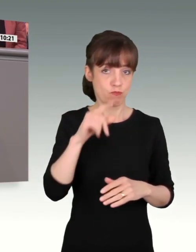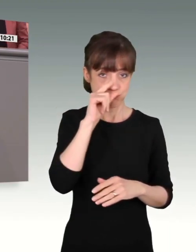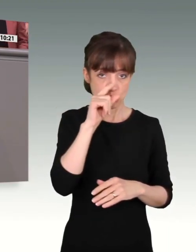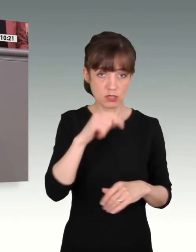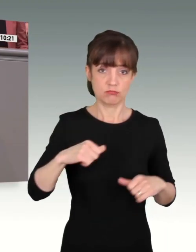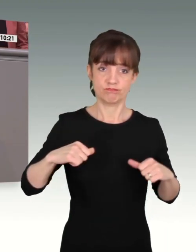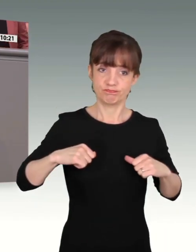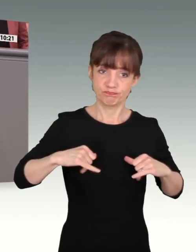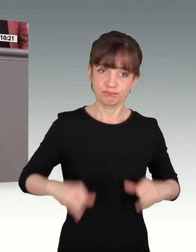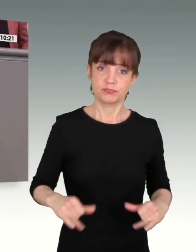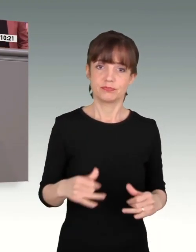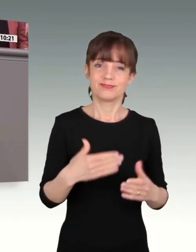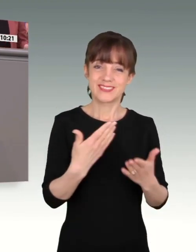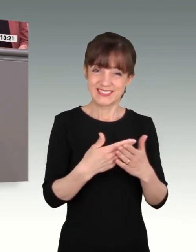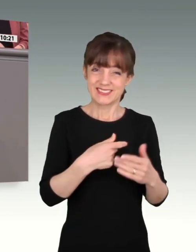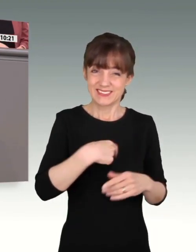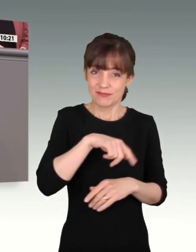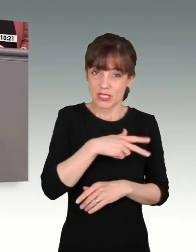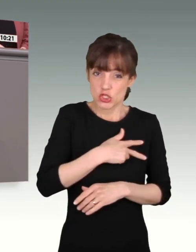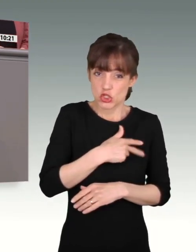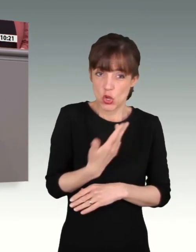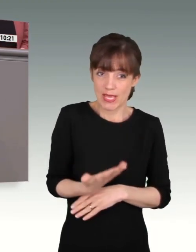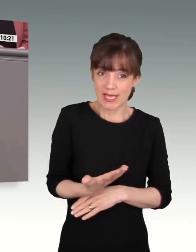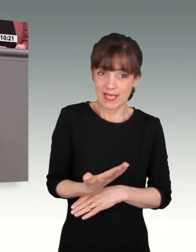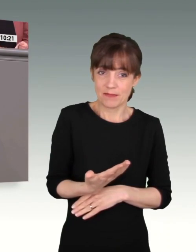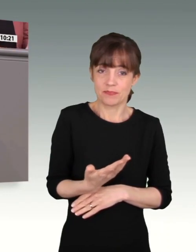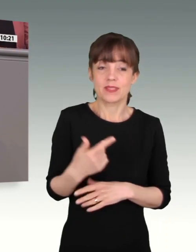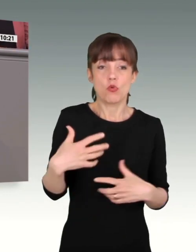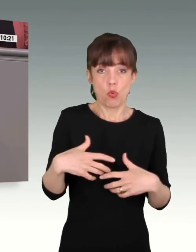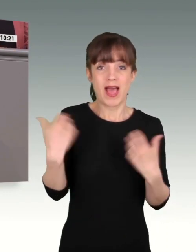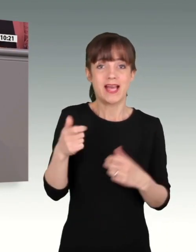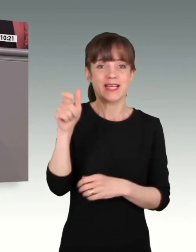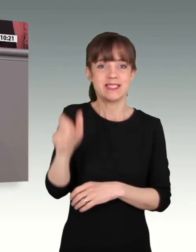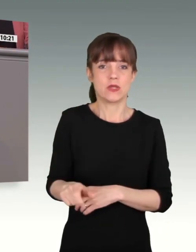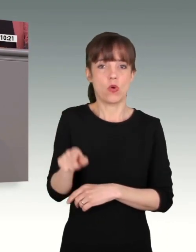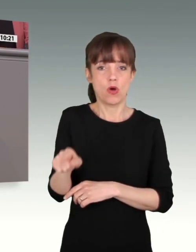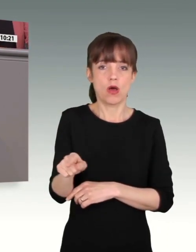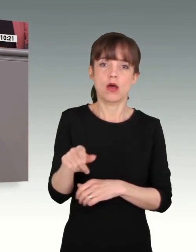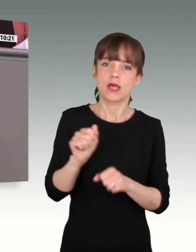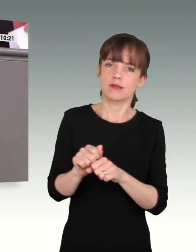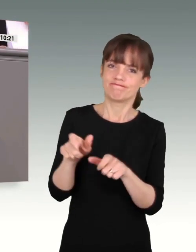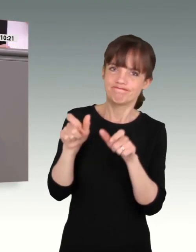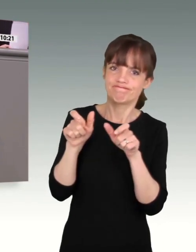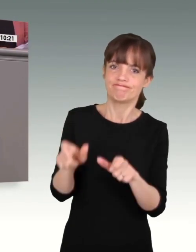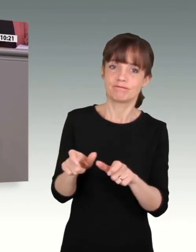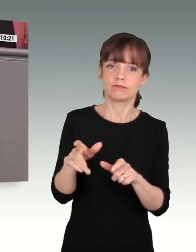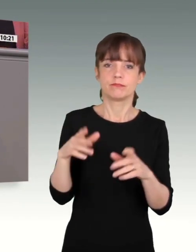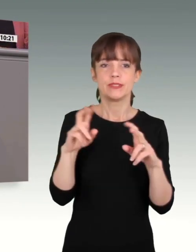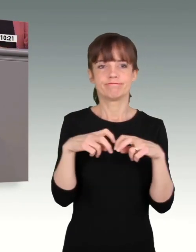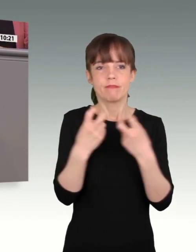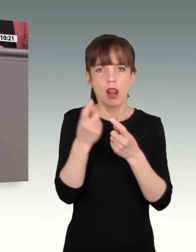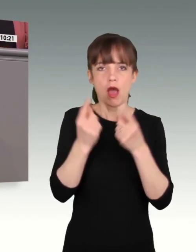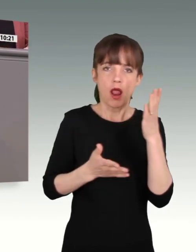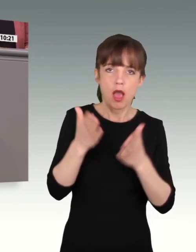Neoimperialismus. Erst wenn Freiheit, das Recht auf Leben, auf körperliche Unversehrtheit, faire Gerichtsurteile,